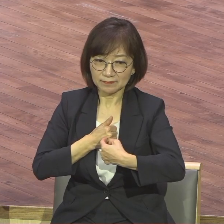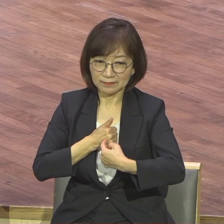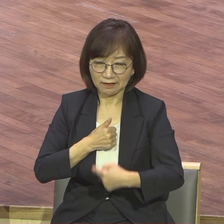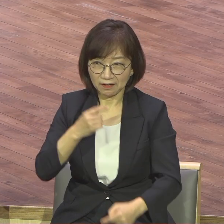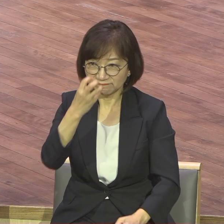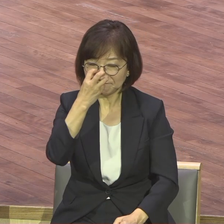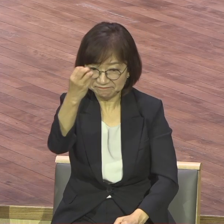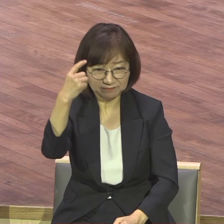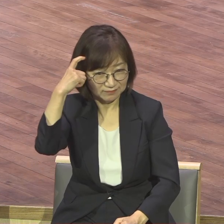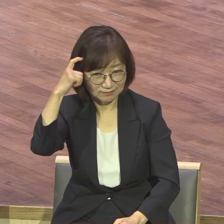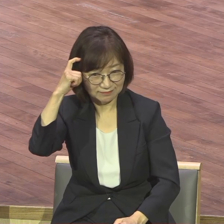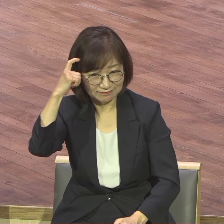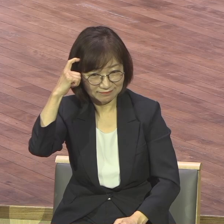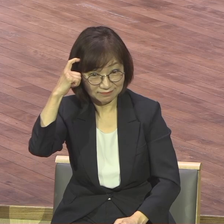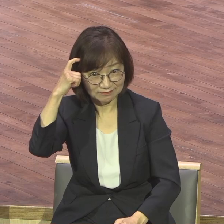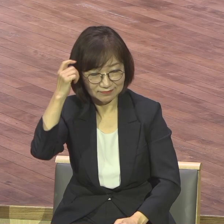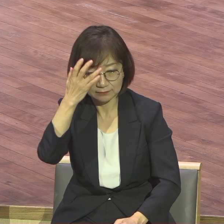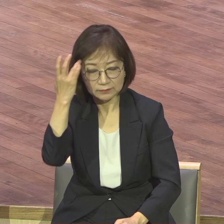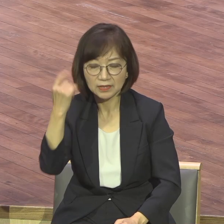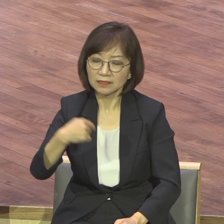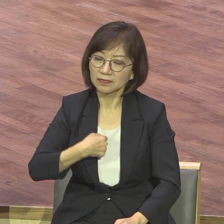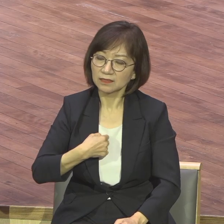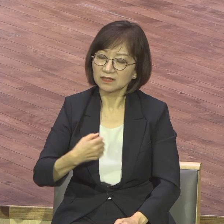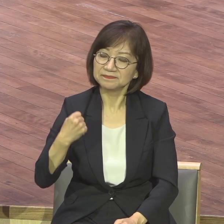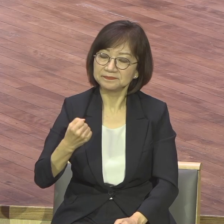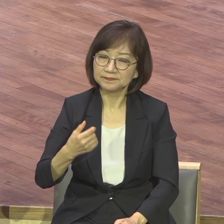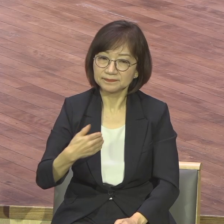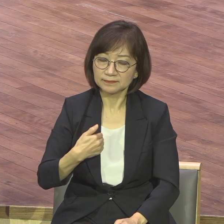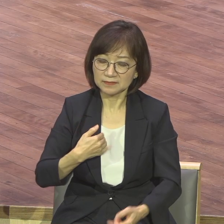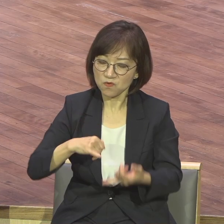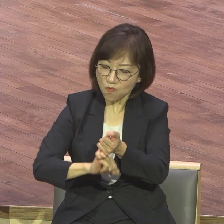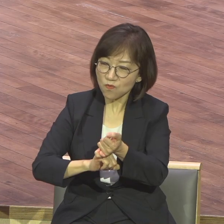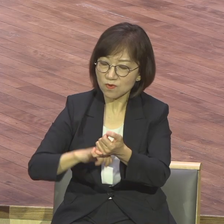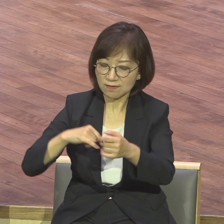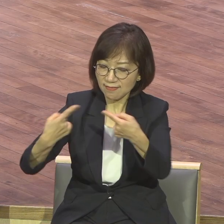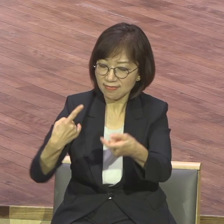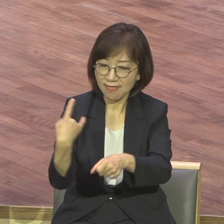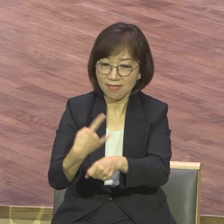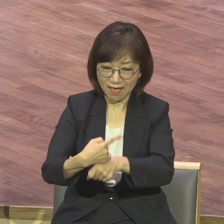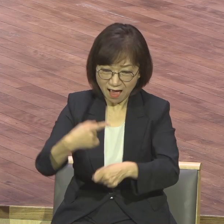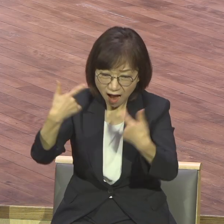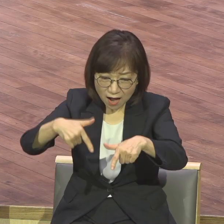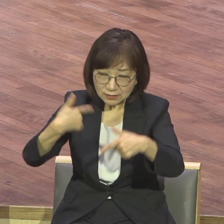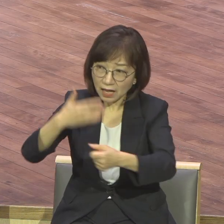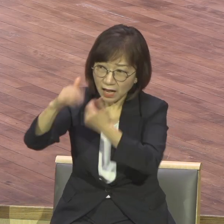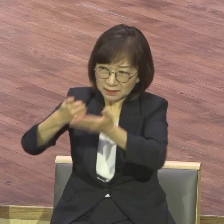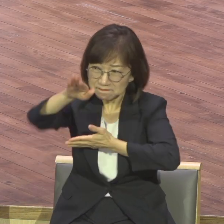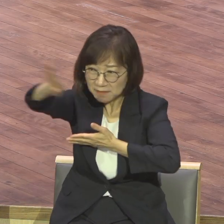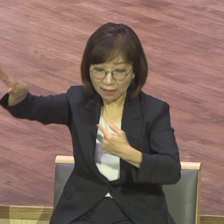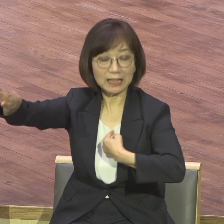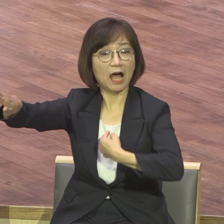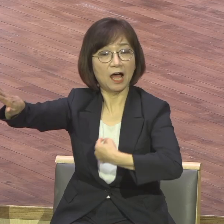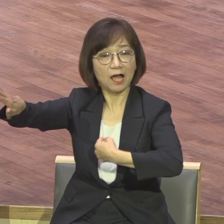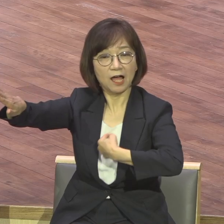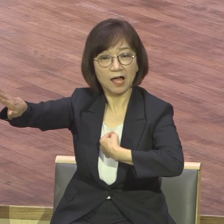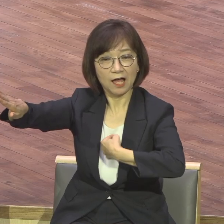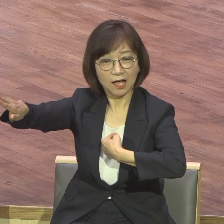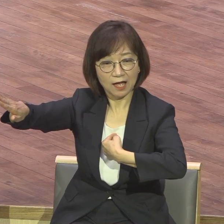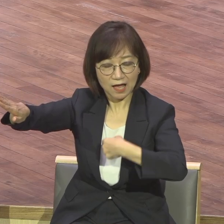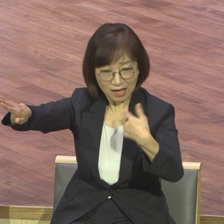내가 아니면 안 돼 내가 이렇게 시작하되 항상 주어가 뭐요 나요 나 나요 나